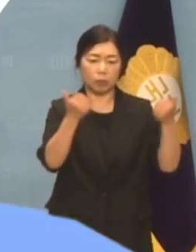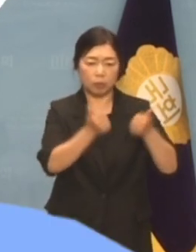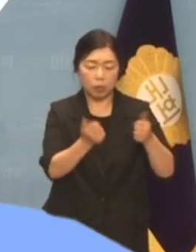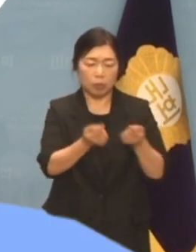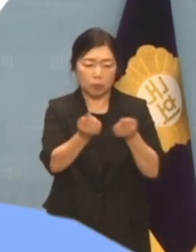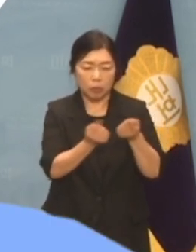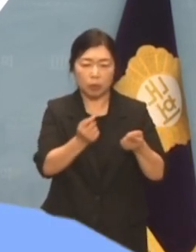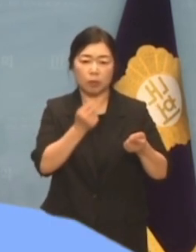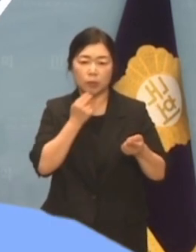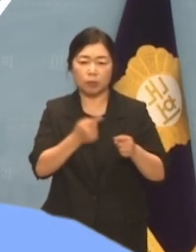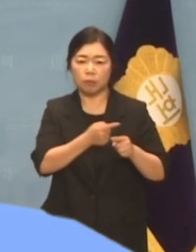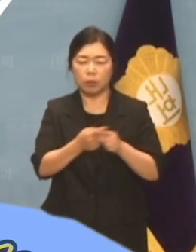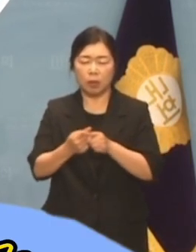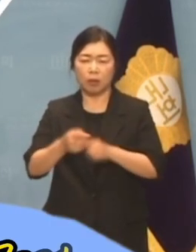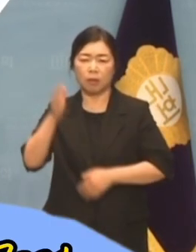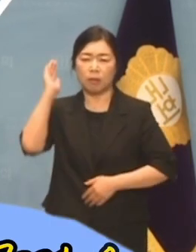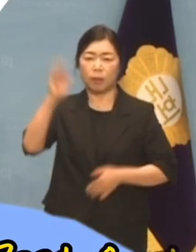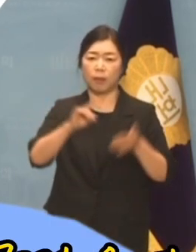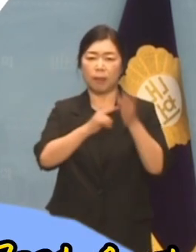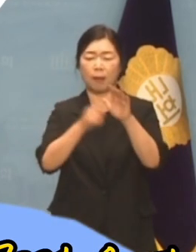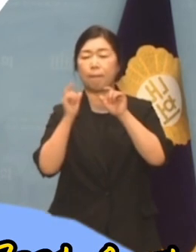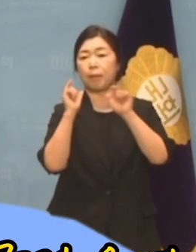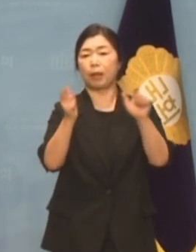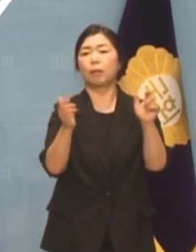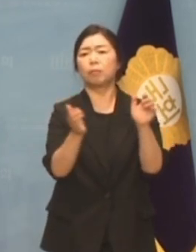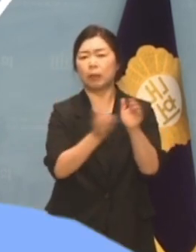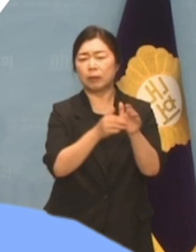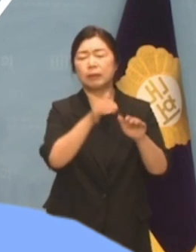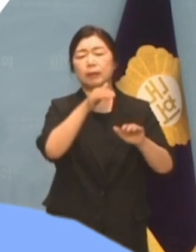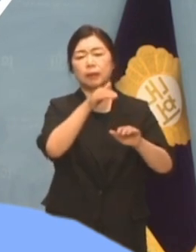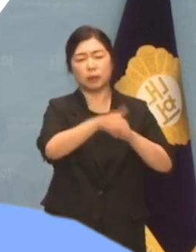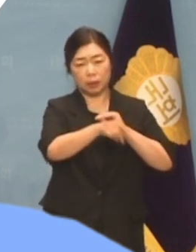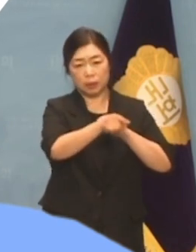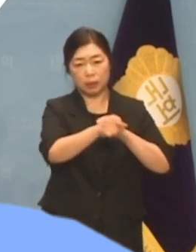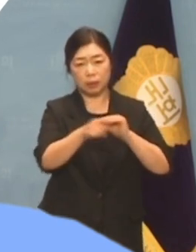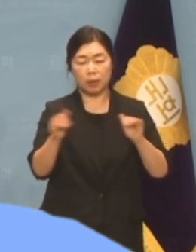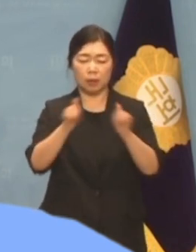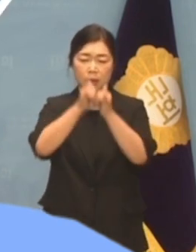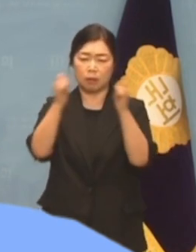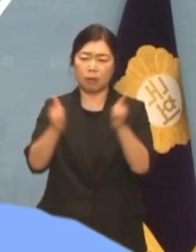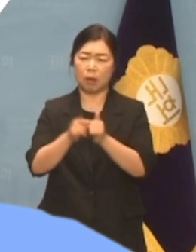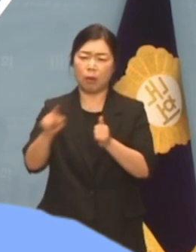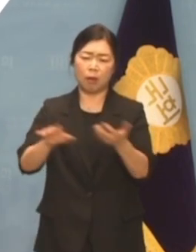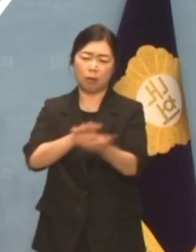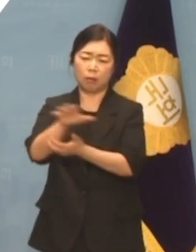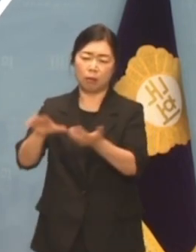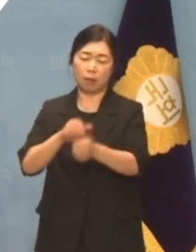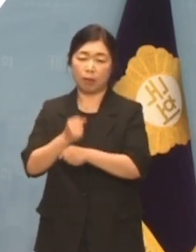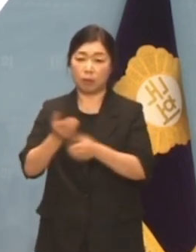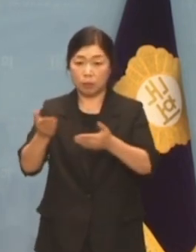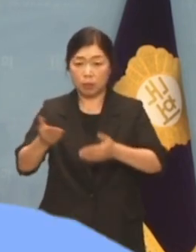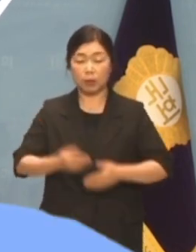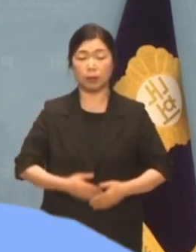윤석열 대통령의 즉흥적 국정운영 방식이 사회적 혼란을 초회하고 있습니다.